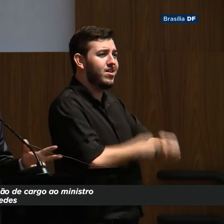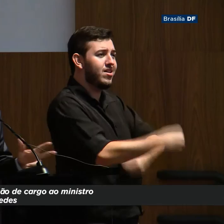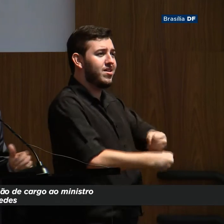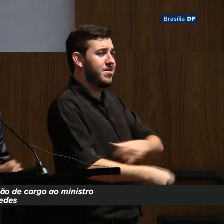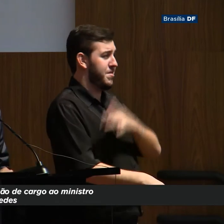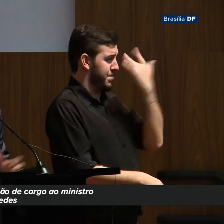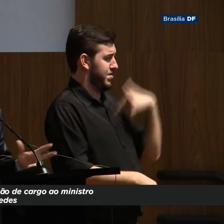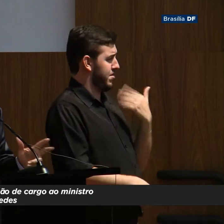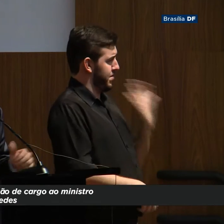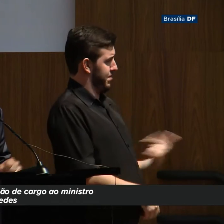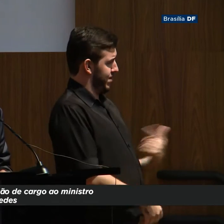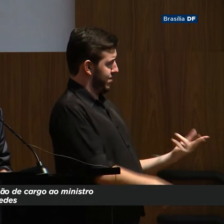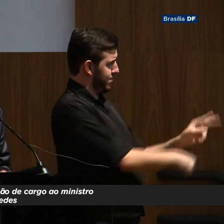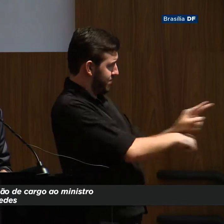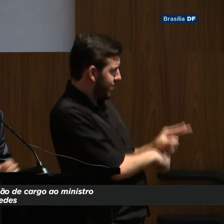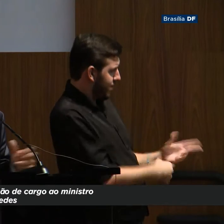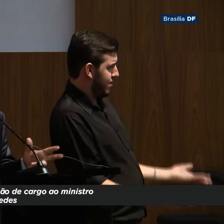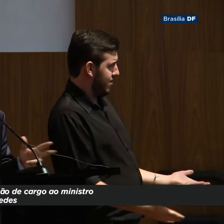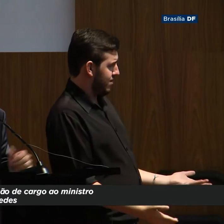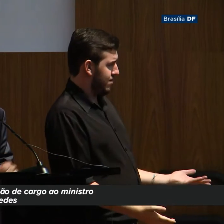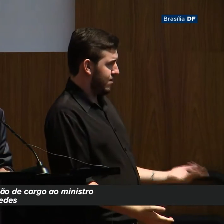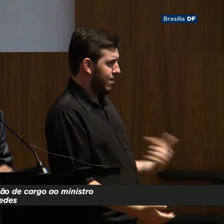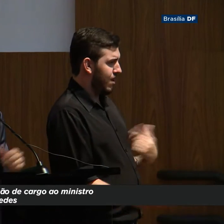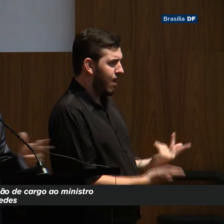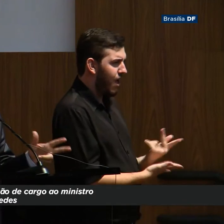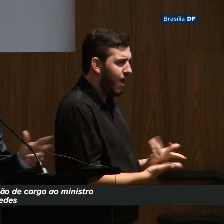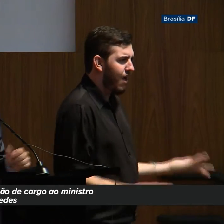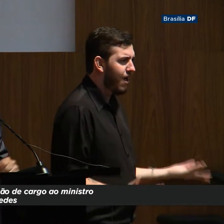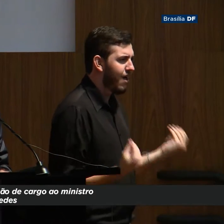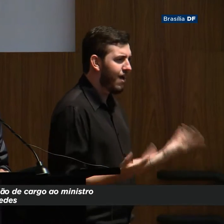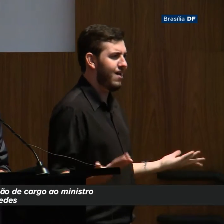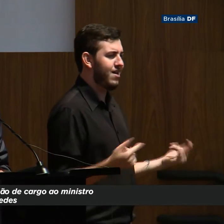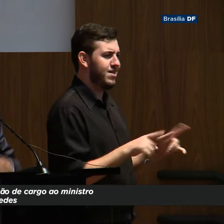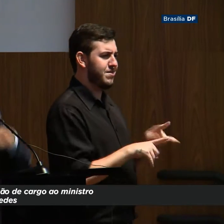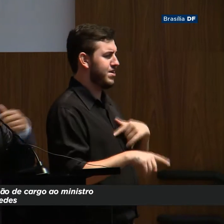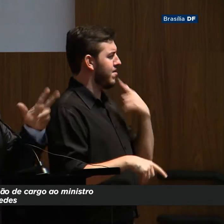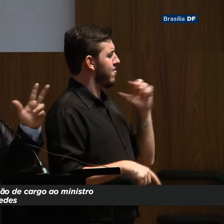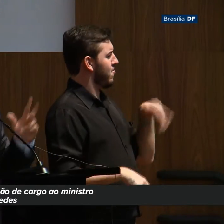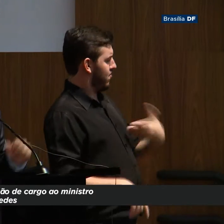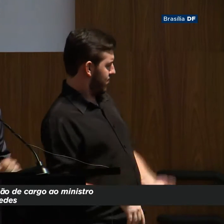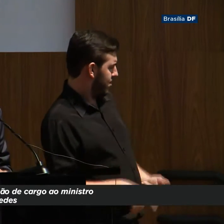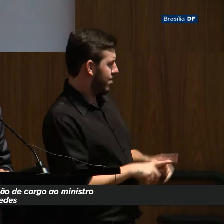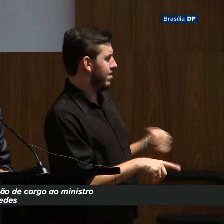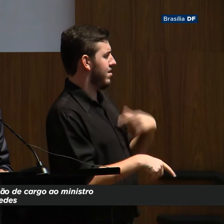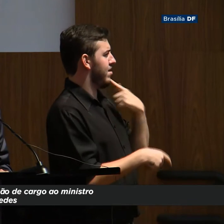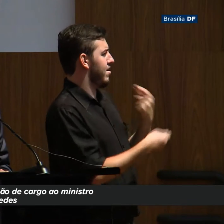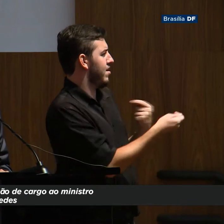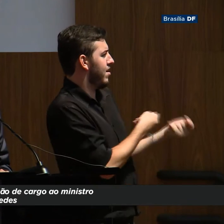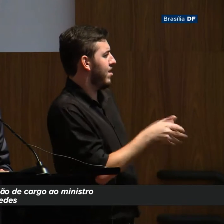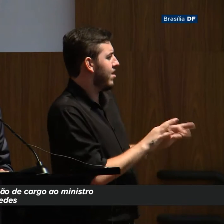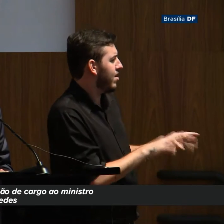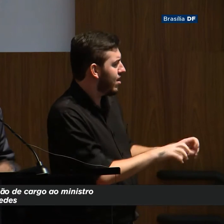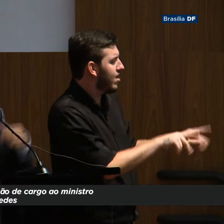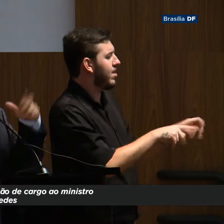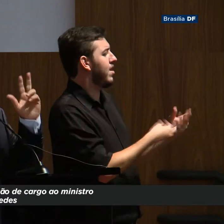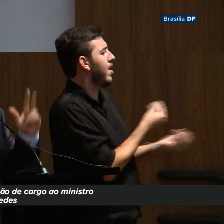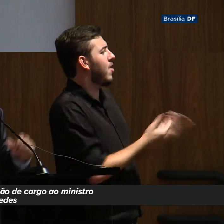Algo errado em si? Não. Se o governo precisa se endividar, não controla seus próprios gastos, dá aumento generalizado de salários,